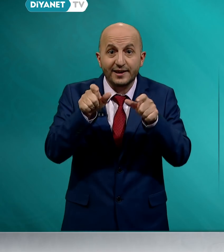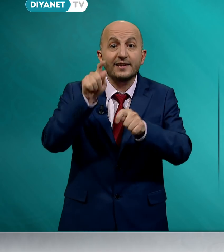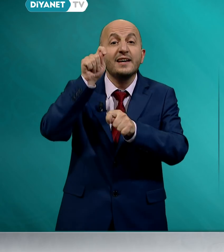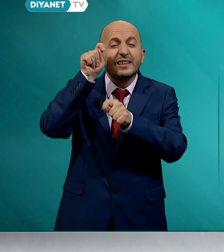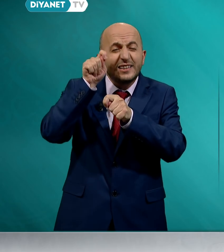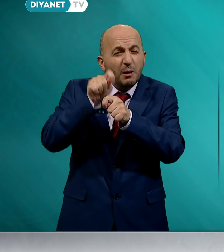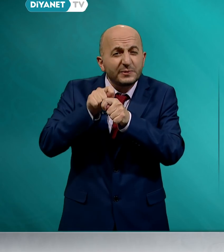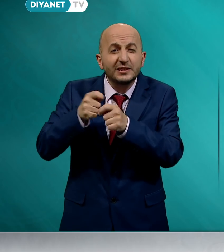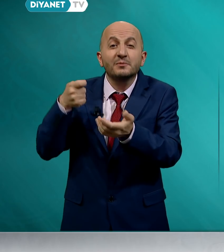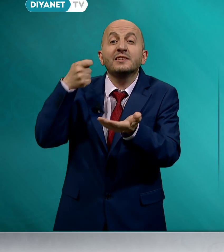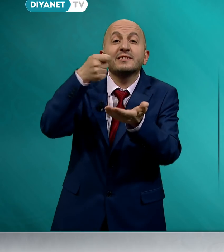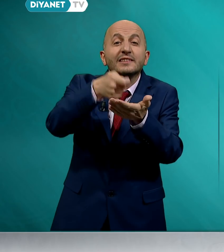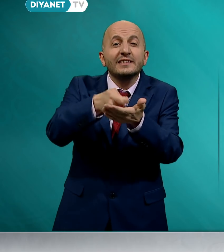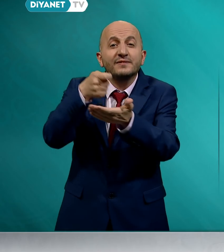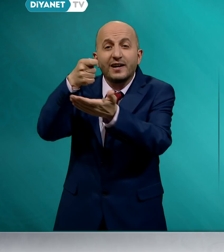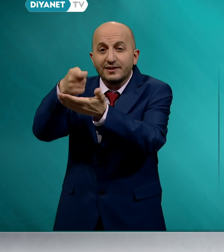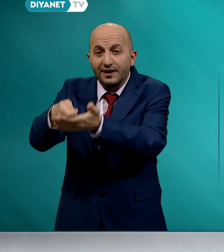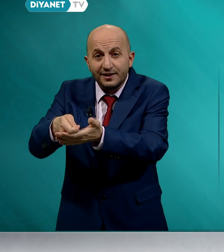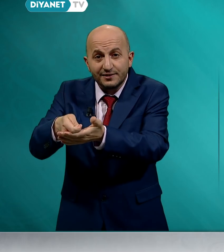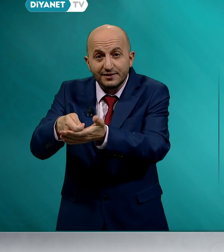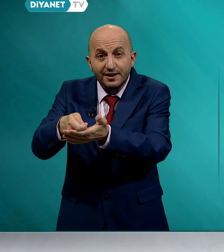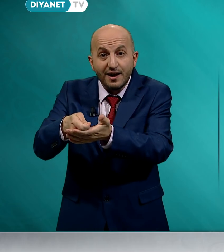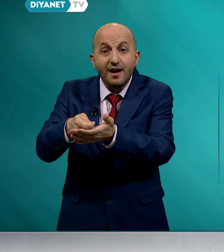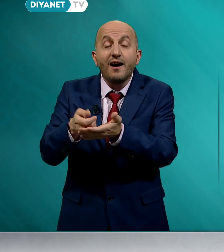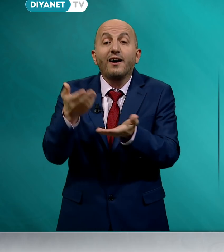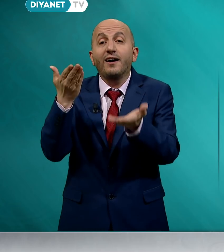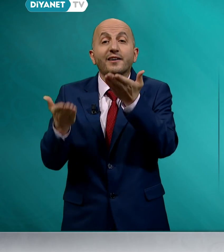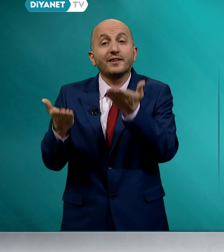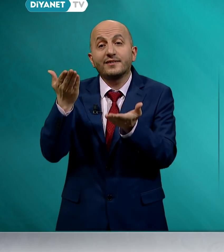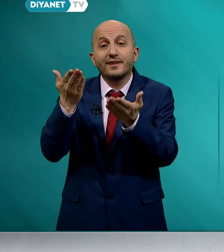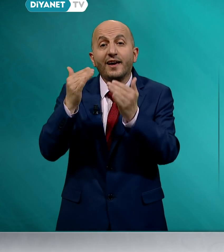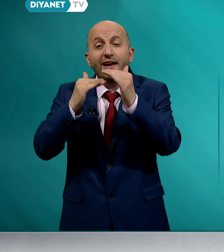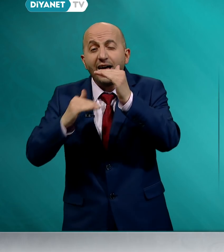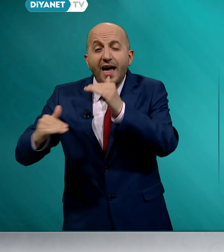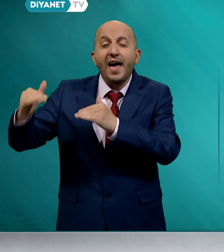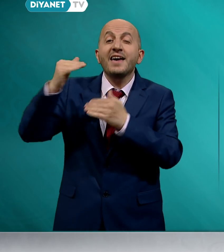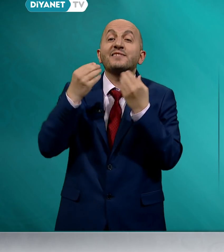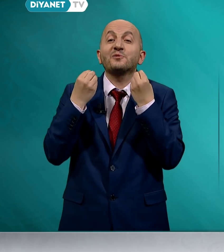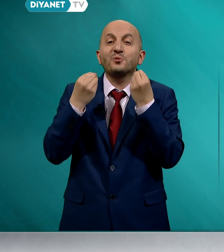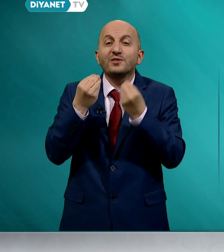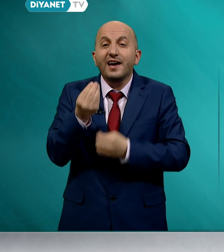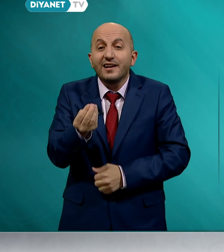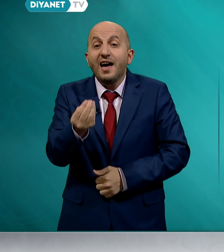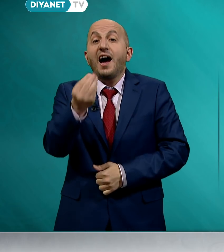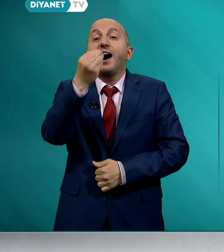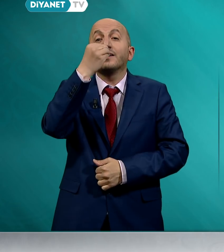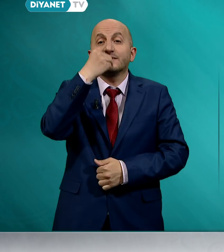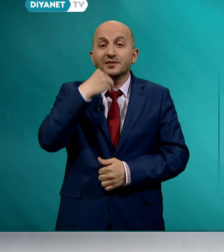yaptığımız infaklar ahirette en güzel azığımız